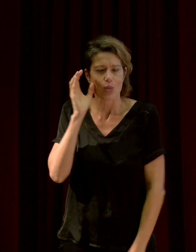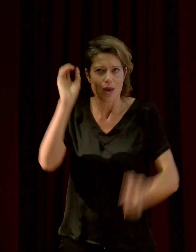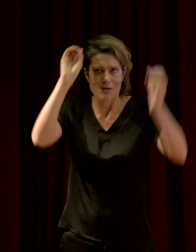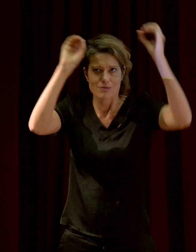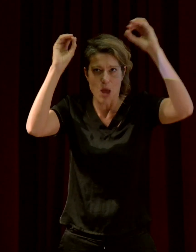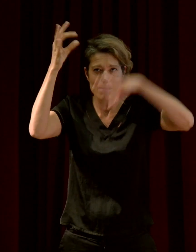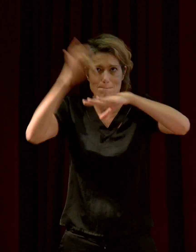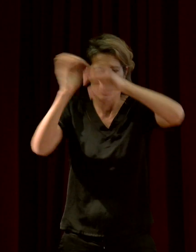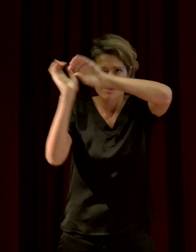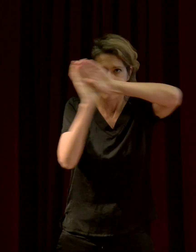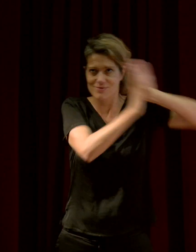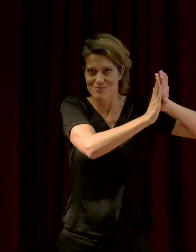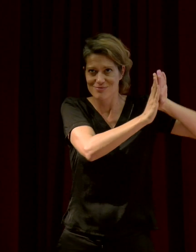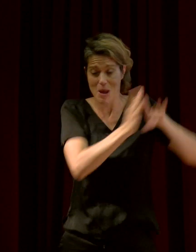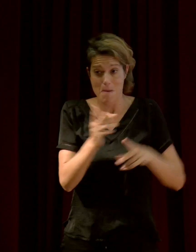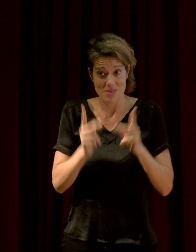vous verrez que c'est un joli son.